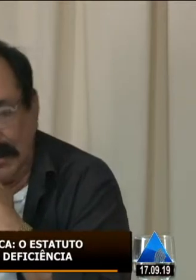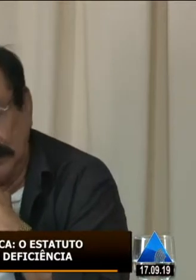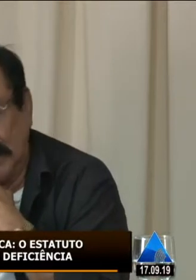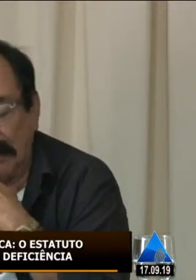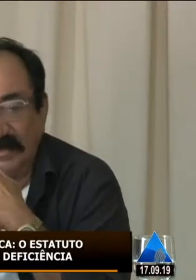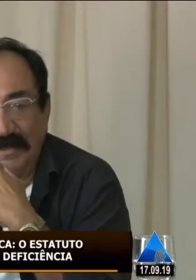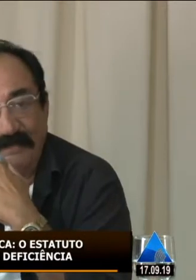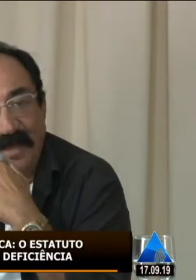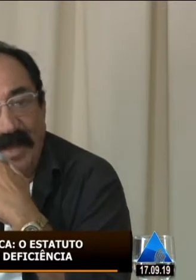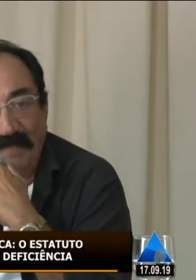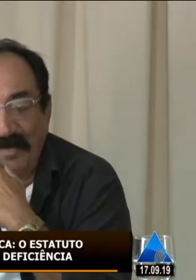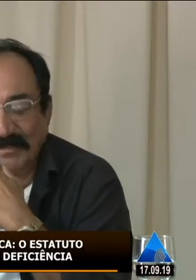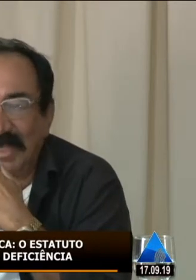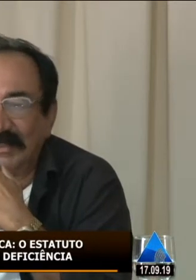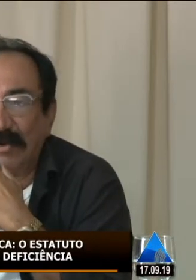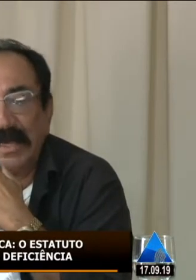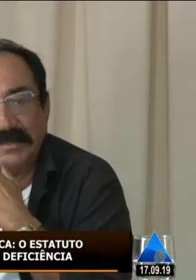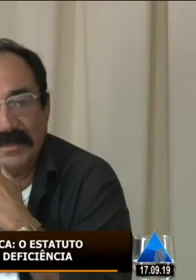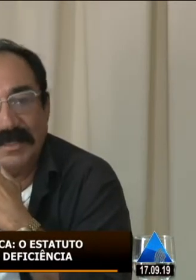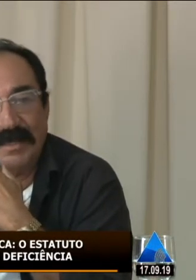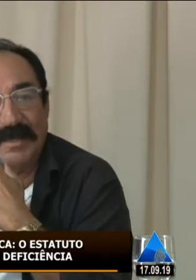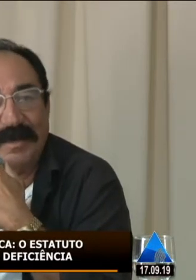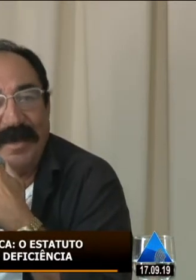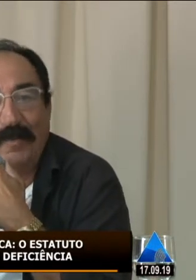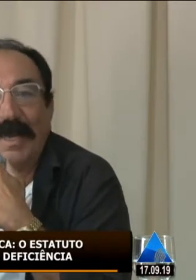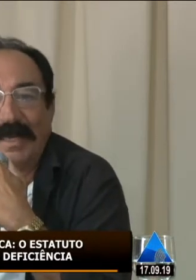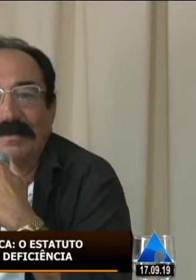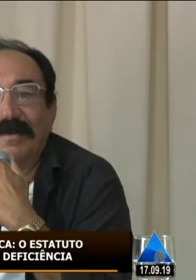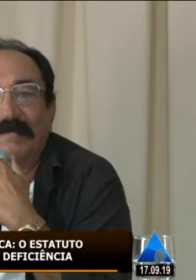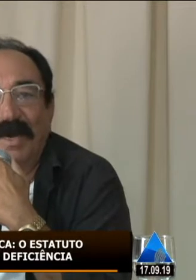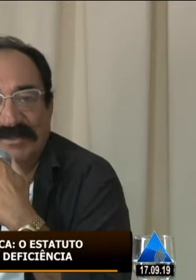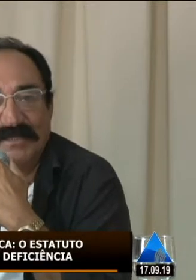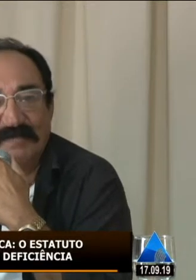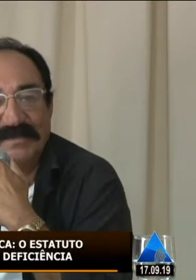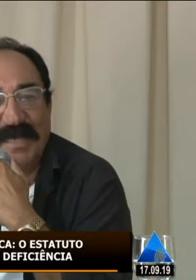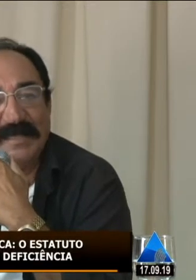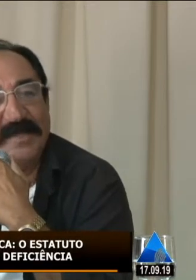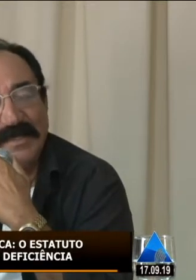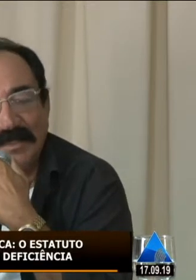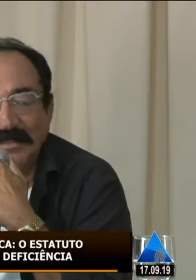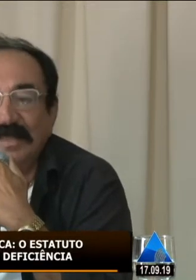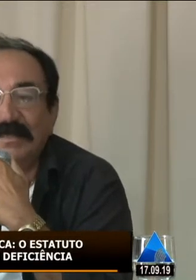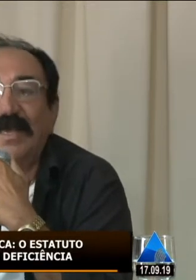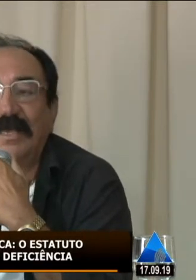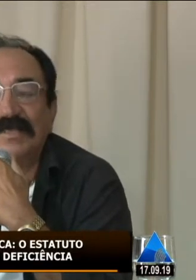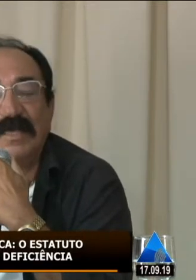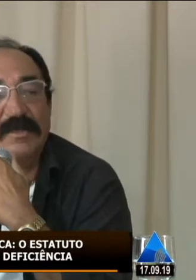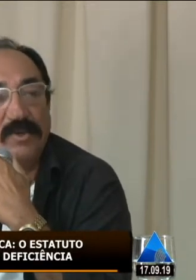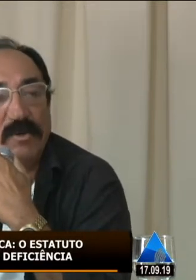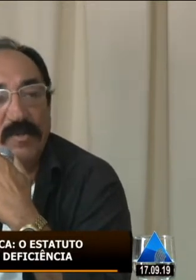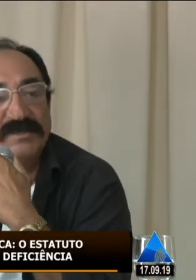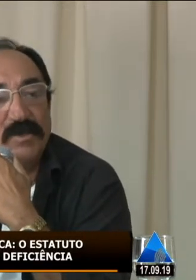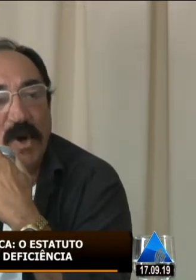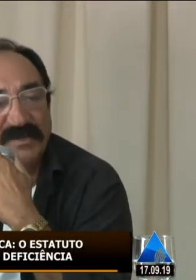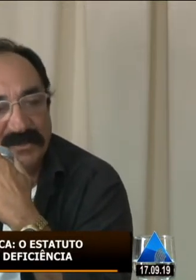Brasileira de Inclusão, que apesar de alguém dizer que é uma lei bastante avançada, mas a gente ainda